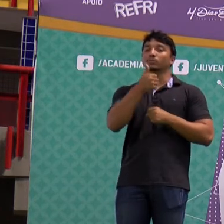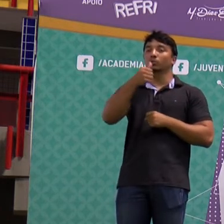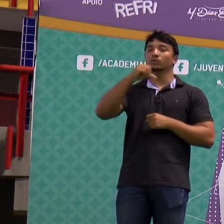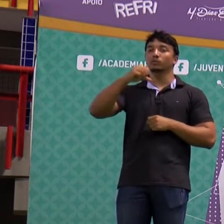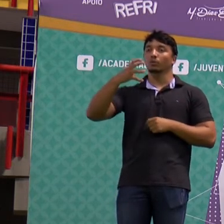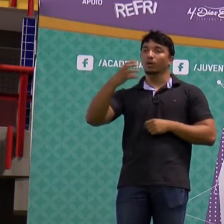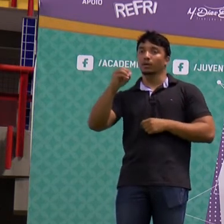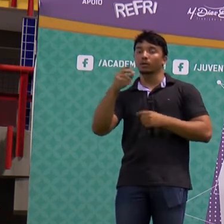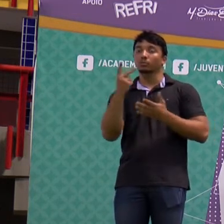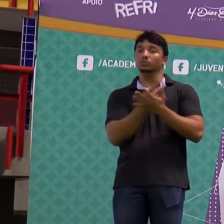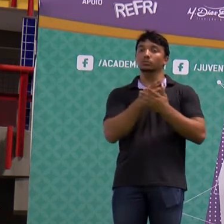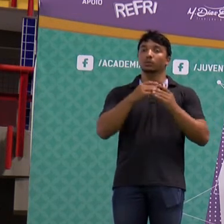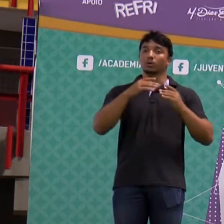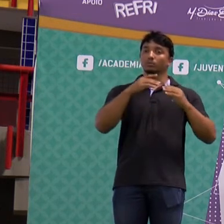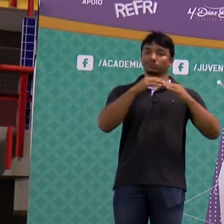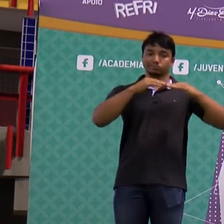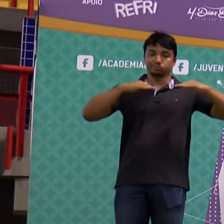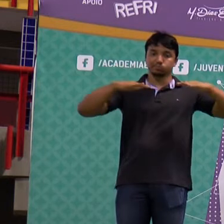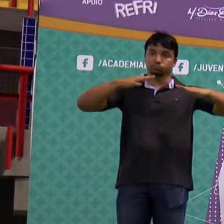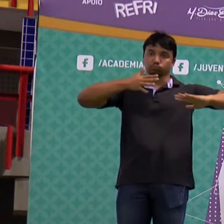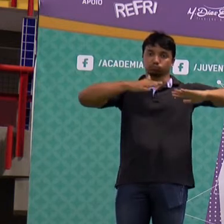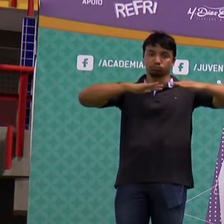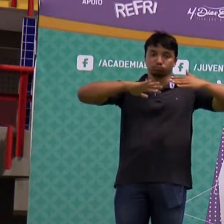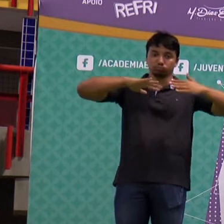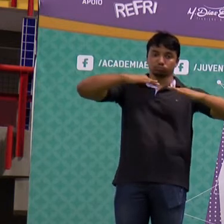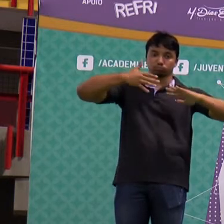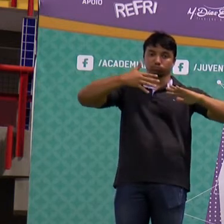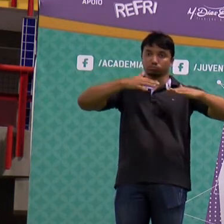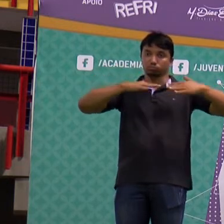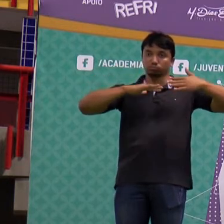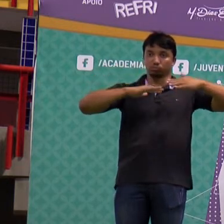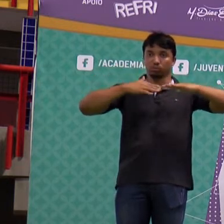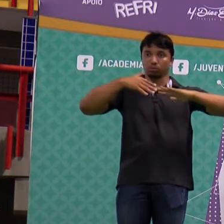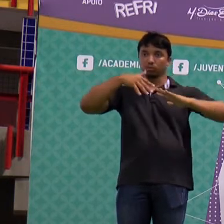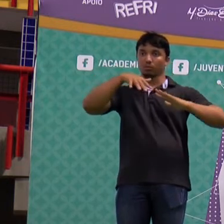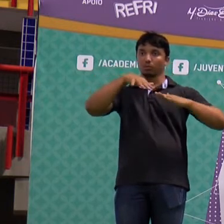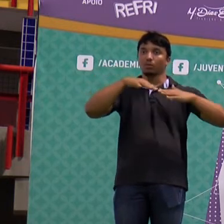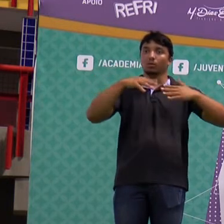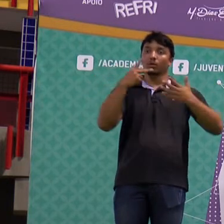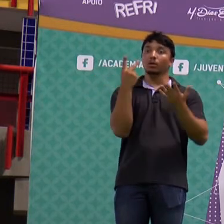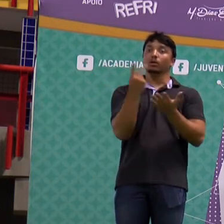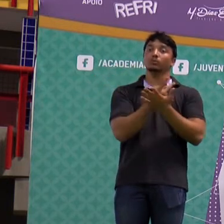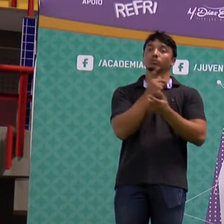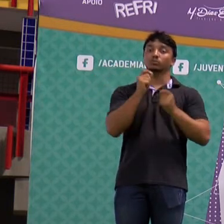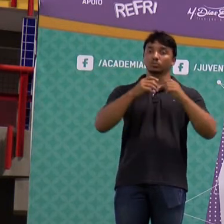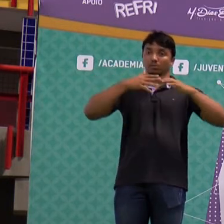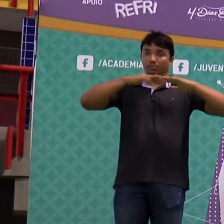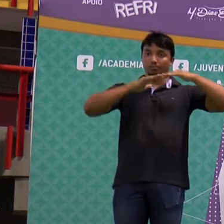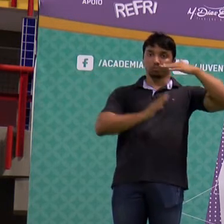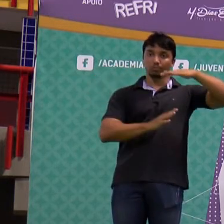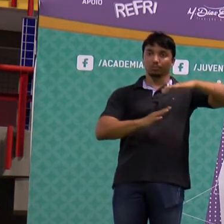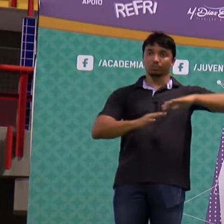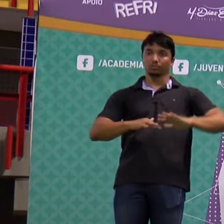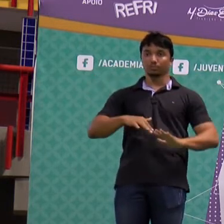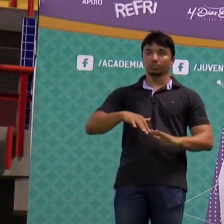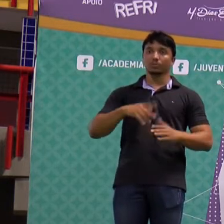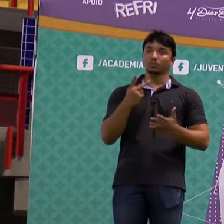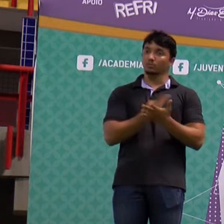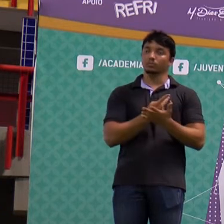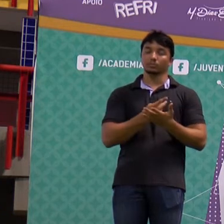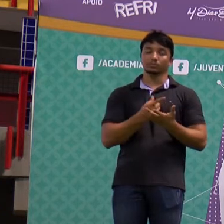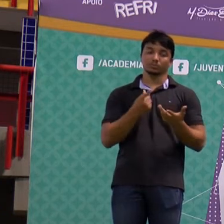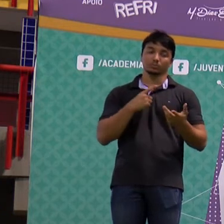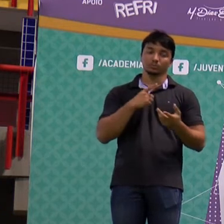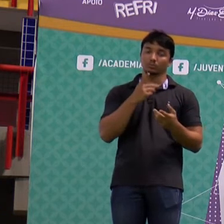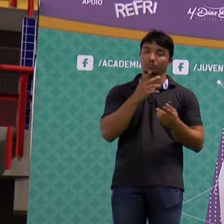caiu, a agitação do vento fez com que as cordas começassem a vibrar e a vibração dessa ponte fez com que ela,